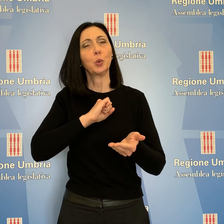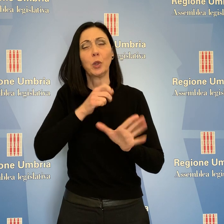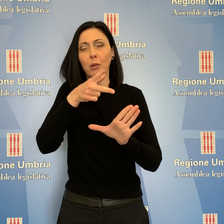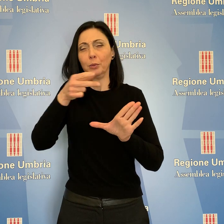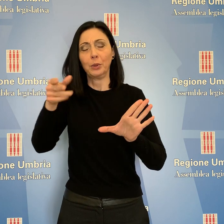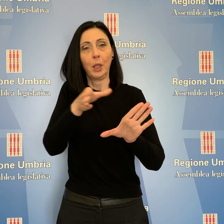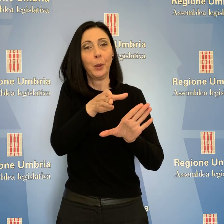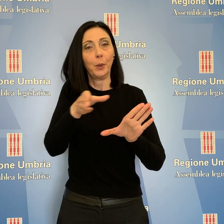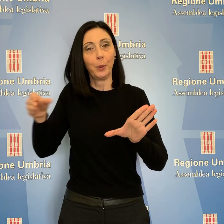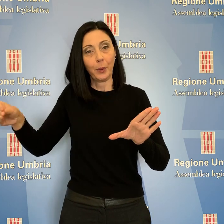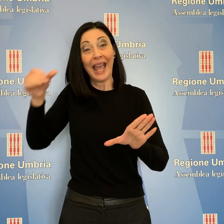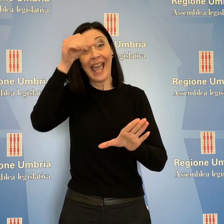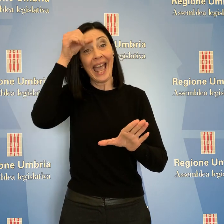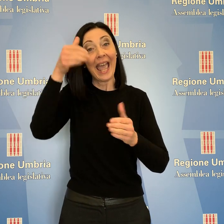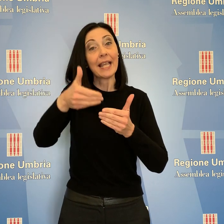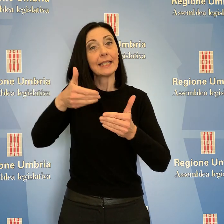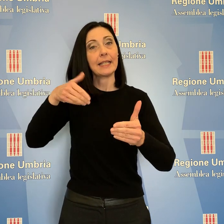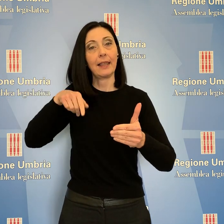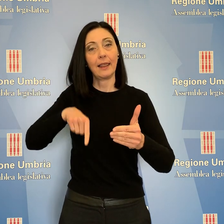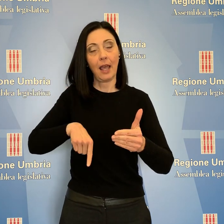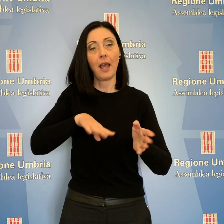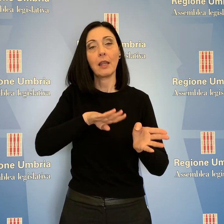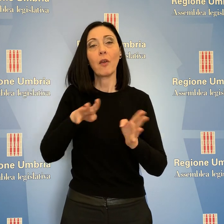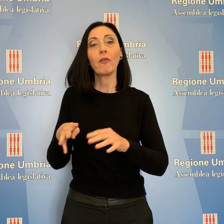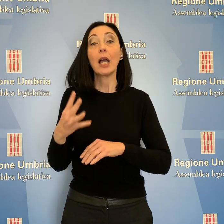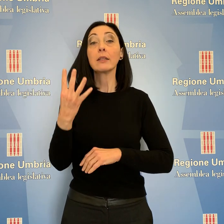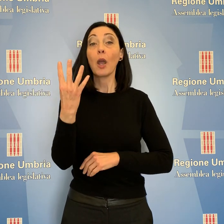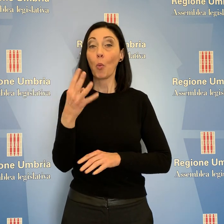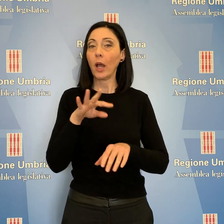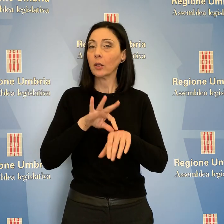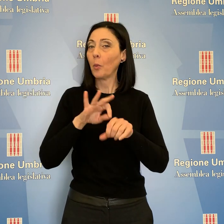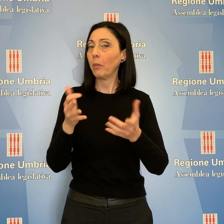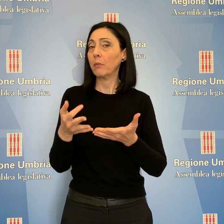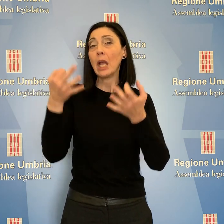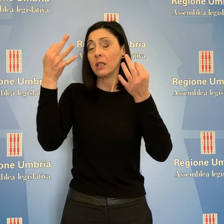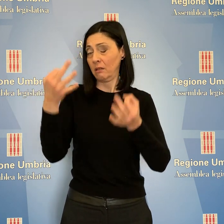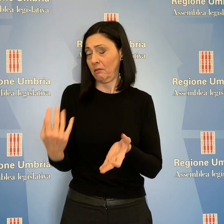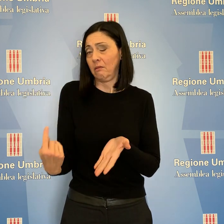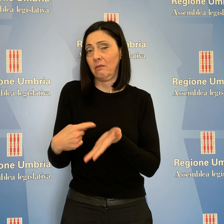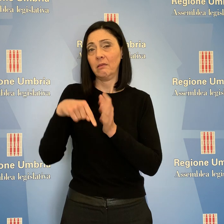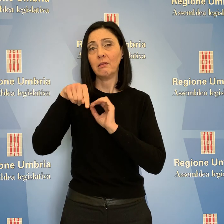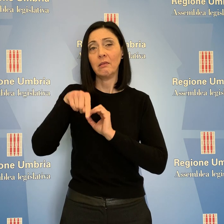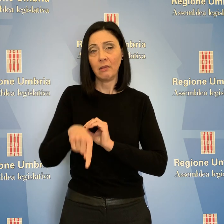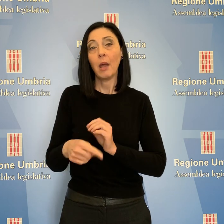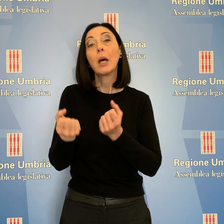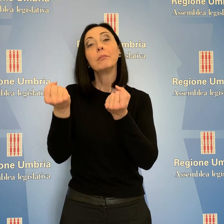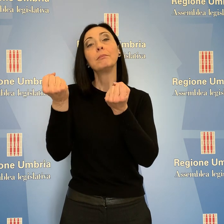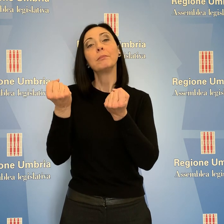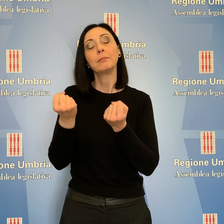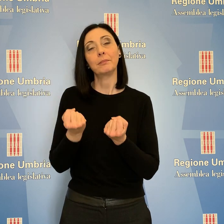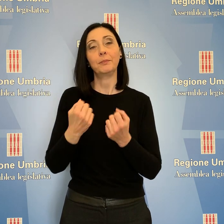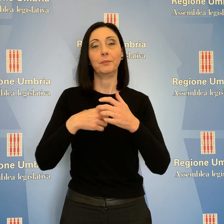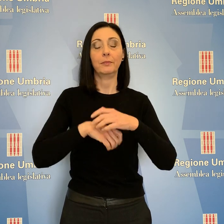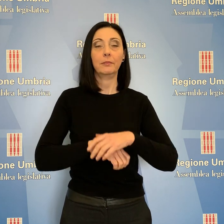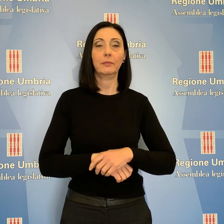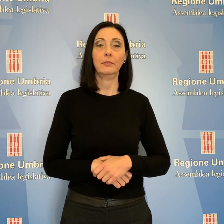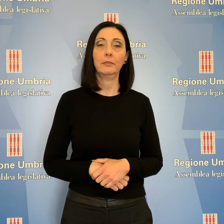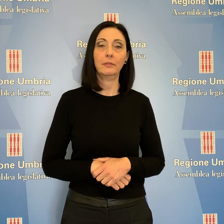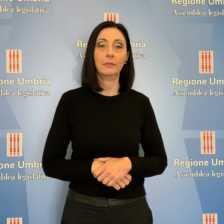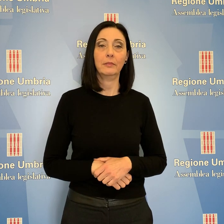entro l'estate e la fase 4 della pandemia, che purtroppo ci sarà, avverrà in maniera depotenziata. Da